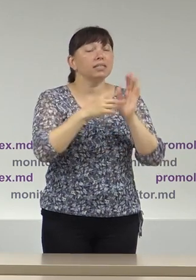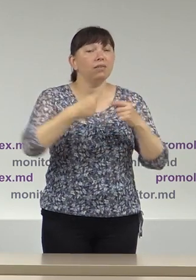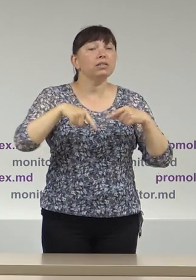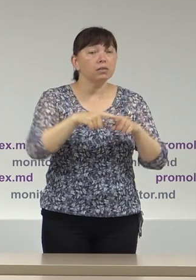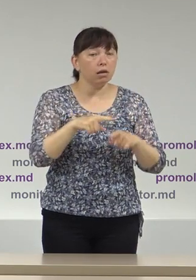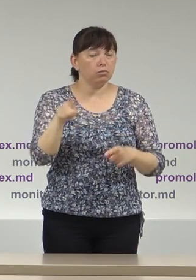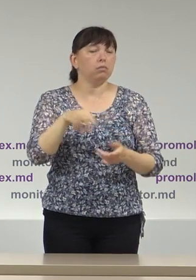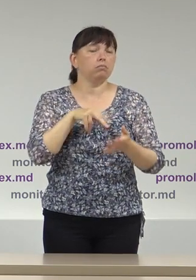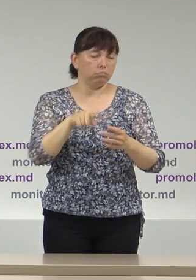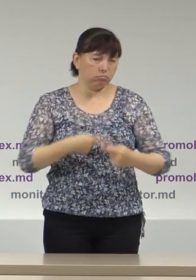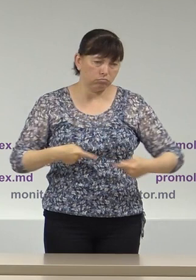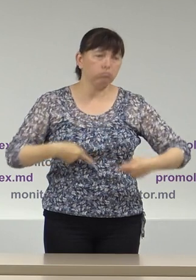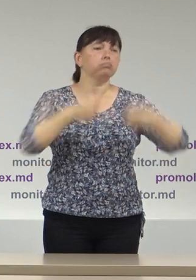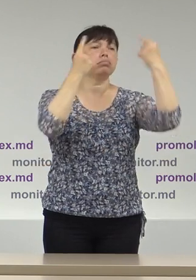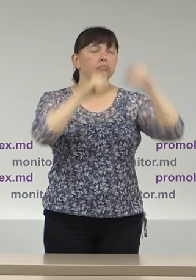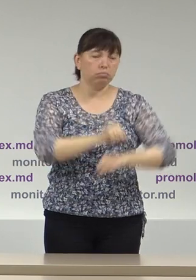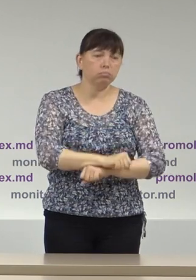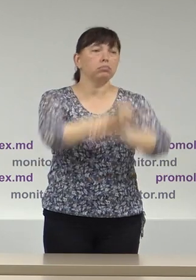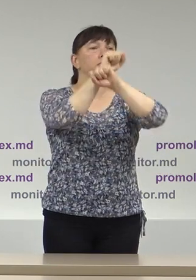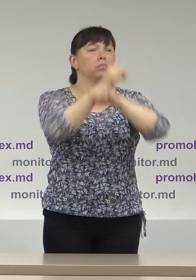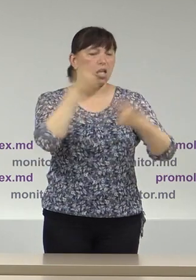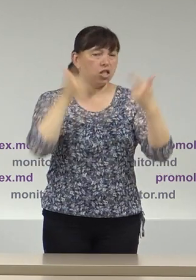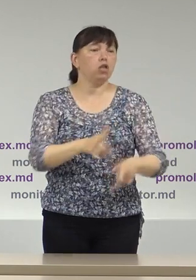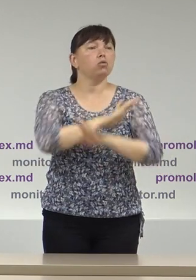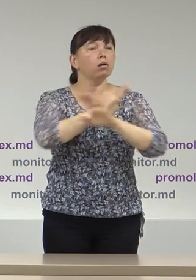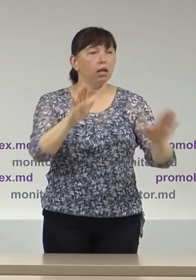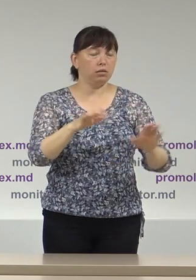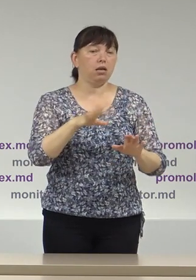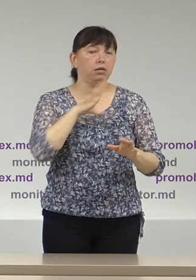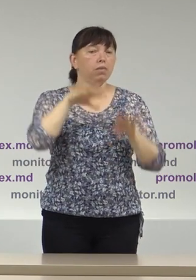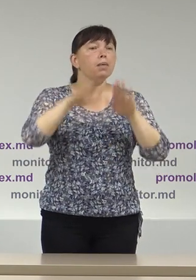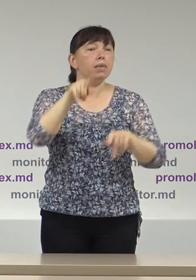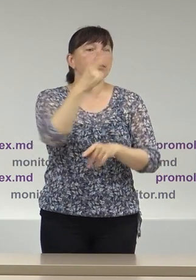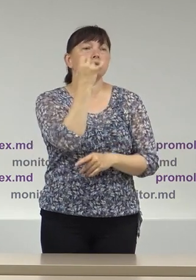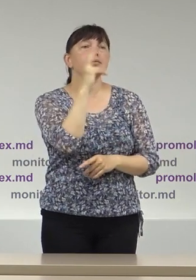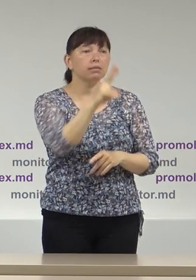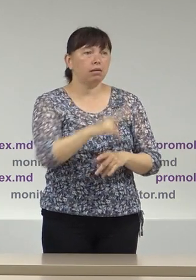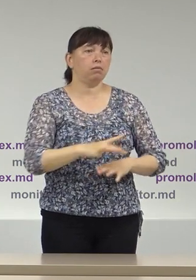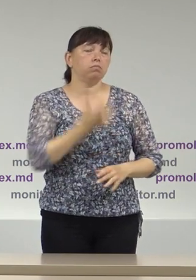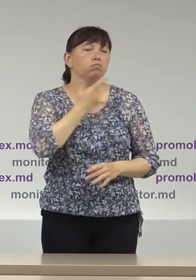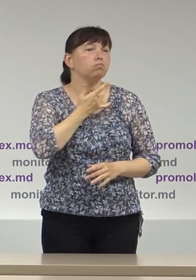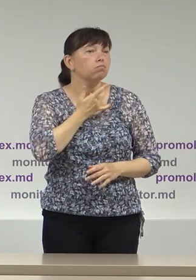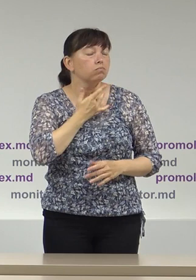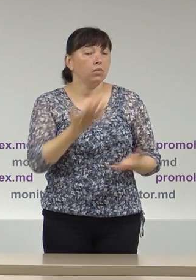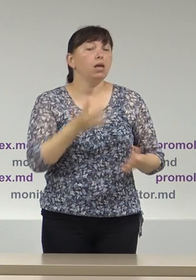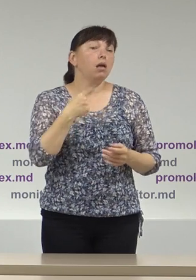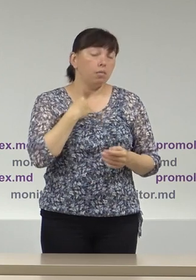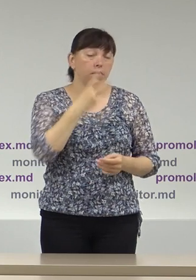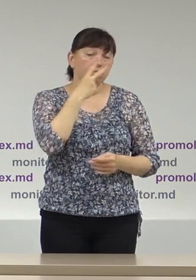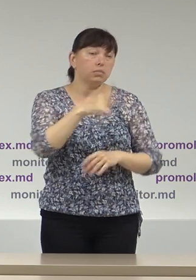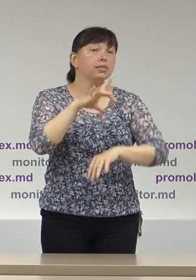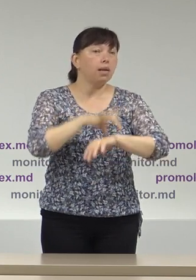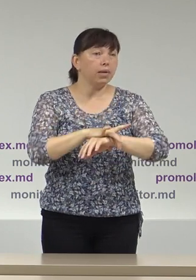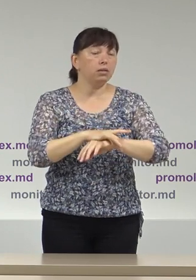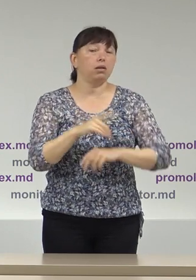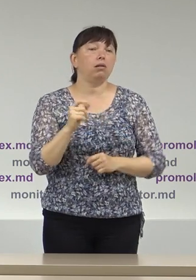votare, au ieșit la protest, au protestat în fața Comisiei Electorale Centrale. De asemenea, noi am observat